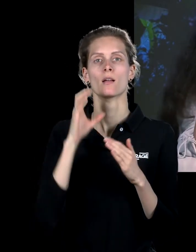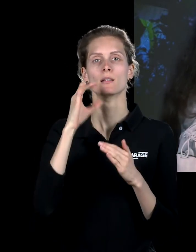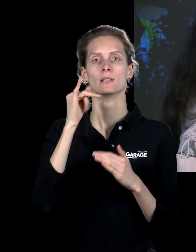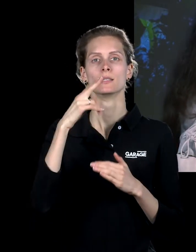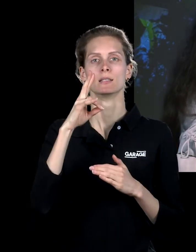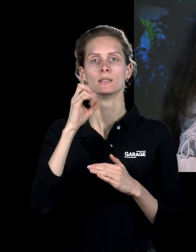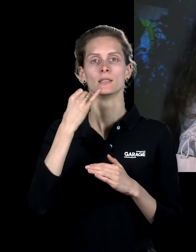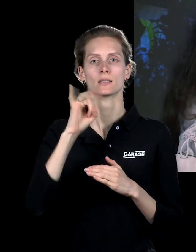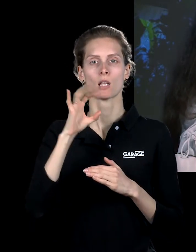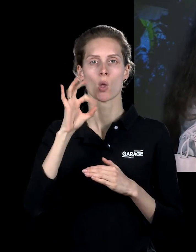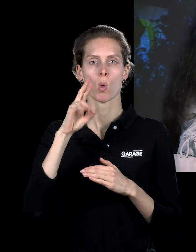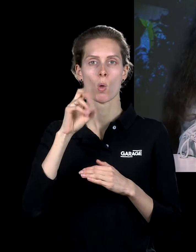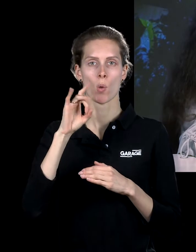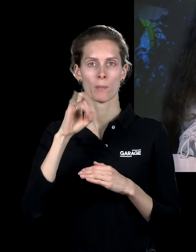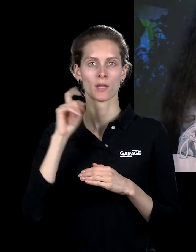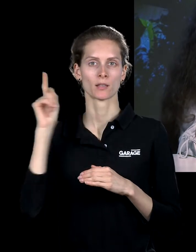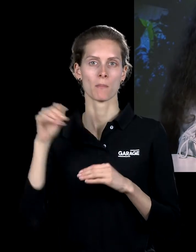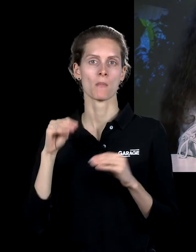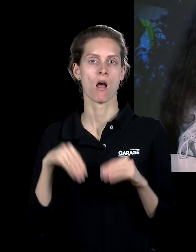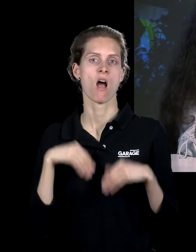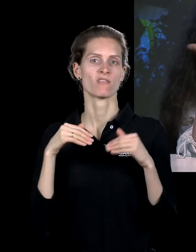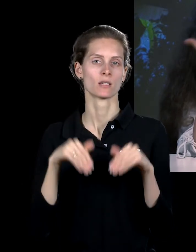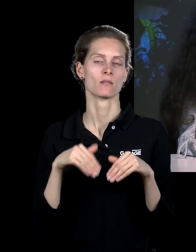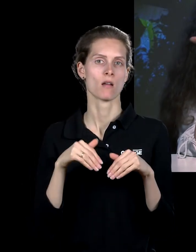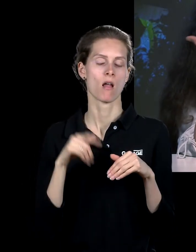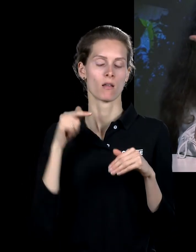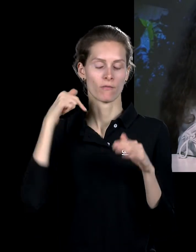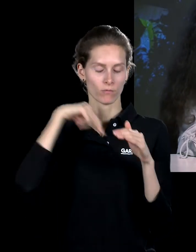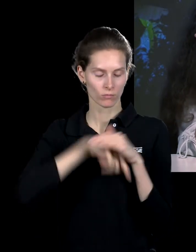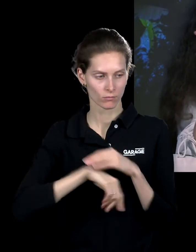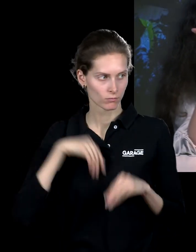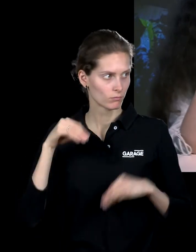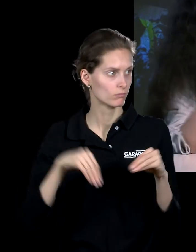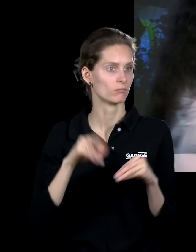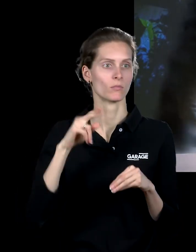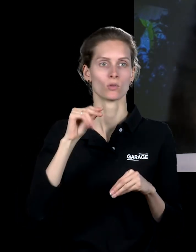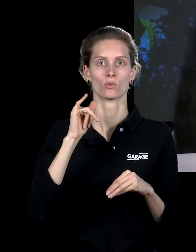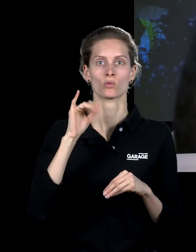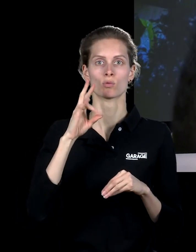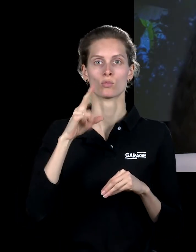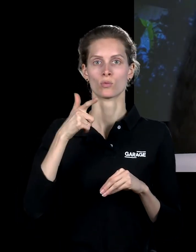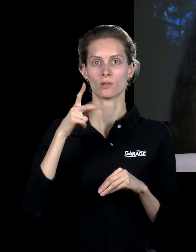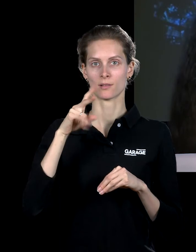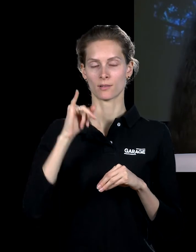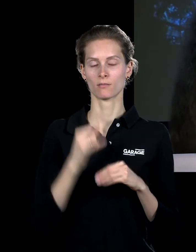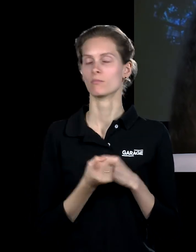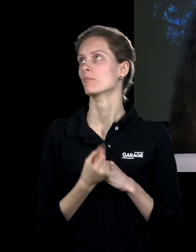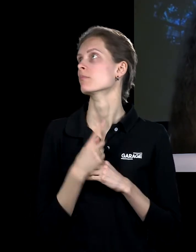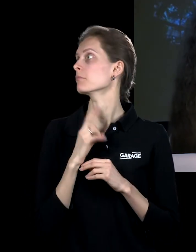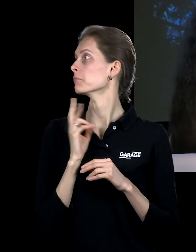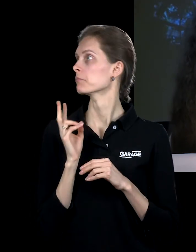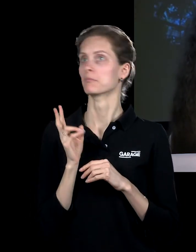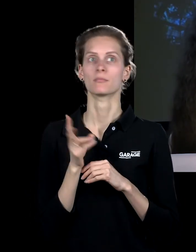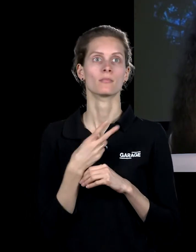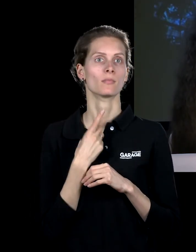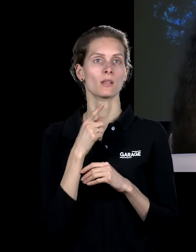джунгли, австралийские аборигенские джунгли, и публика приходила внутрь этой оперы, оказывалась в джунглях, где